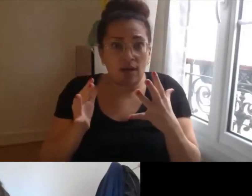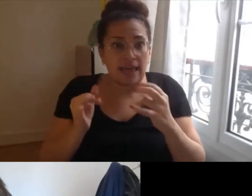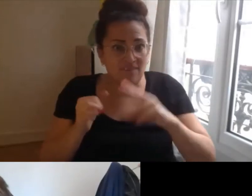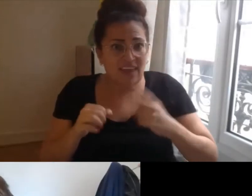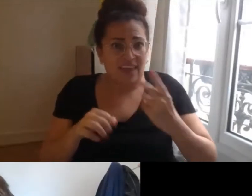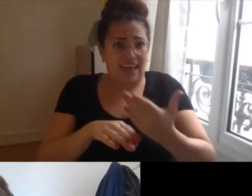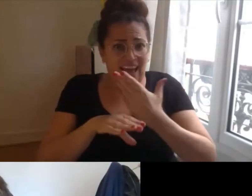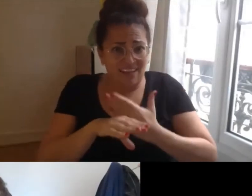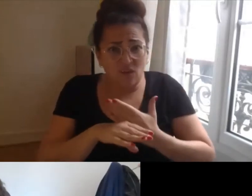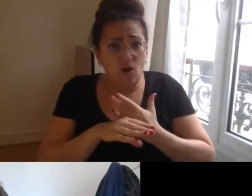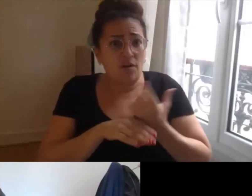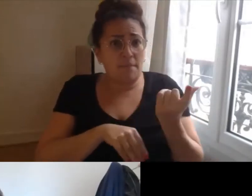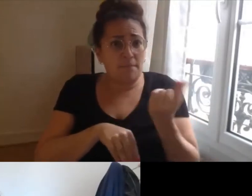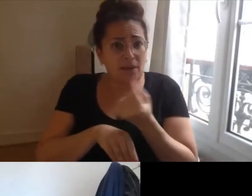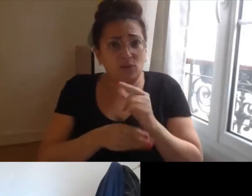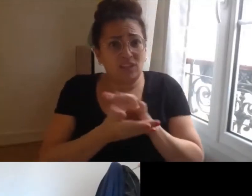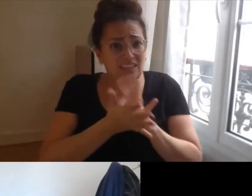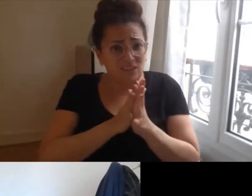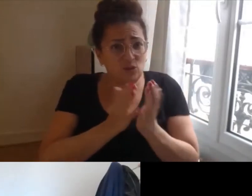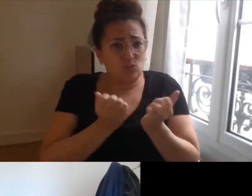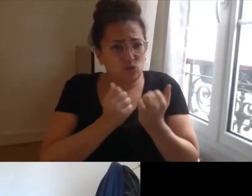partenaires associatifs